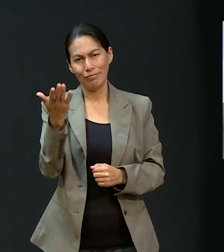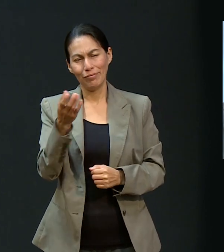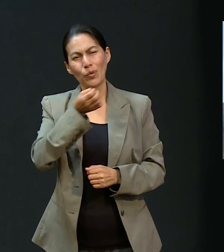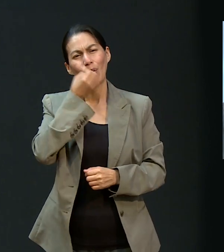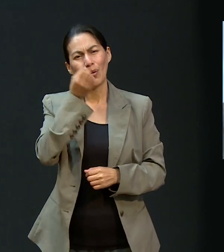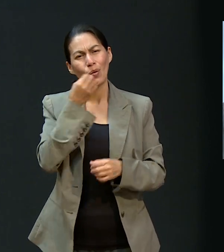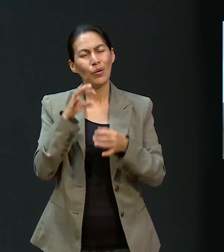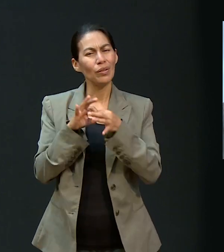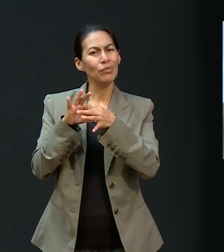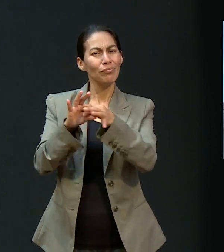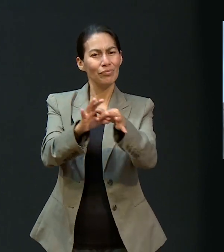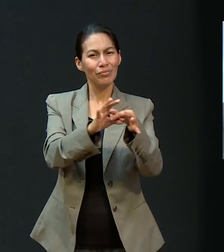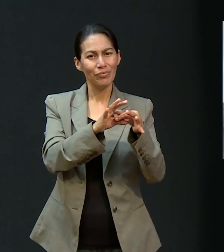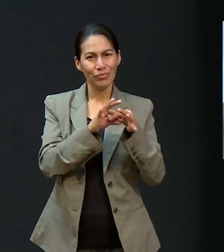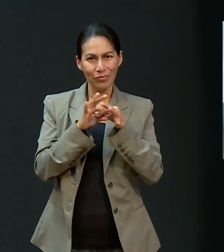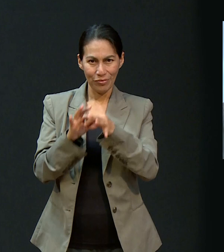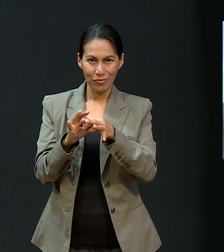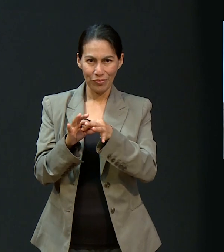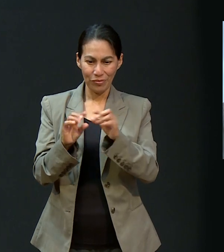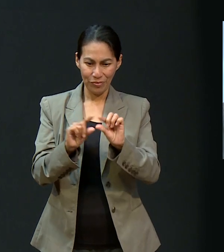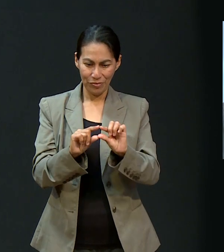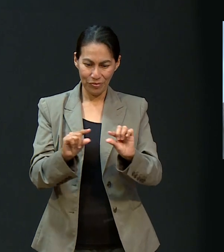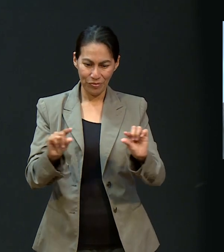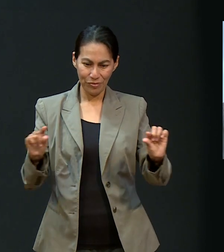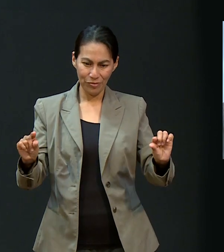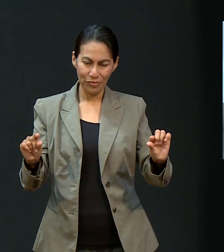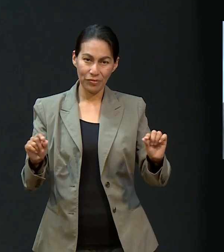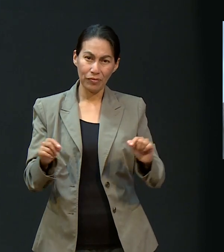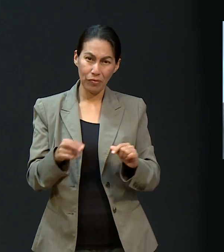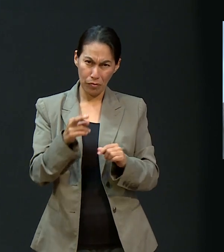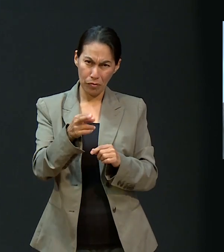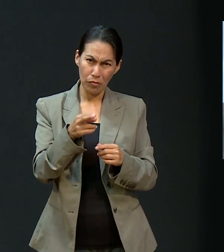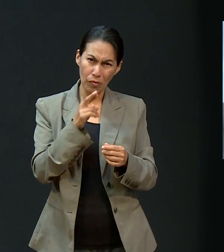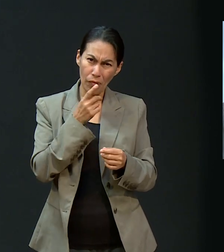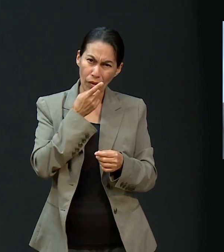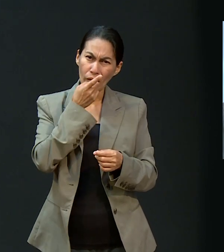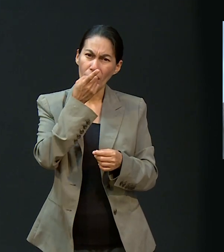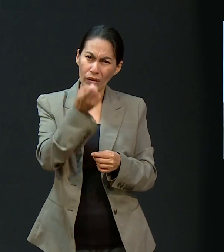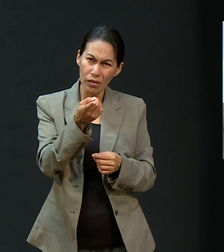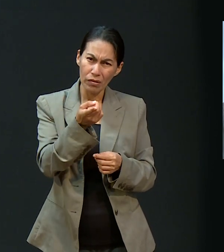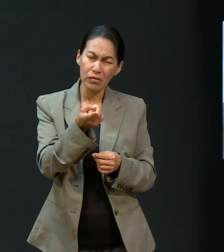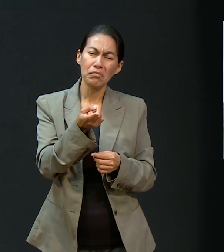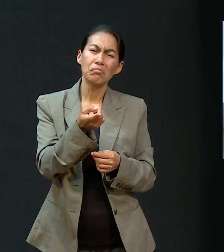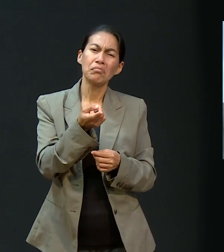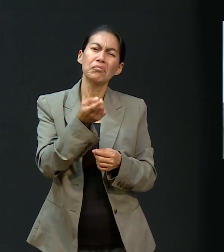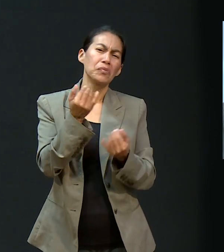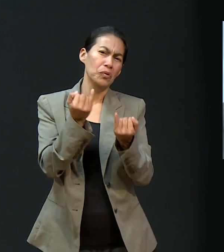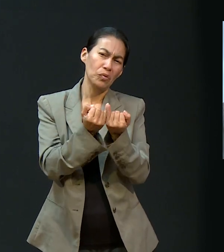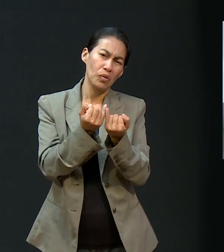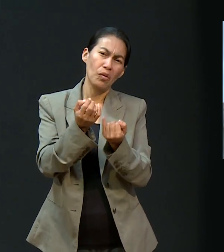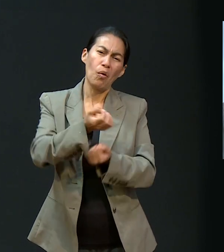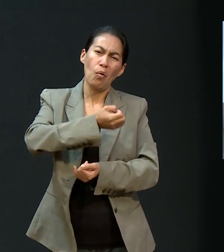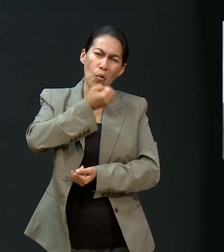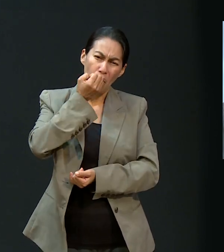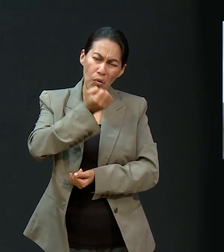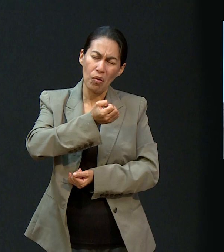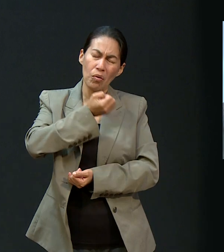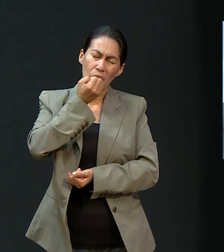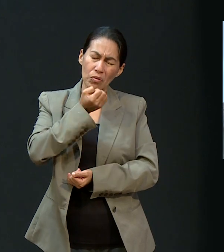oraciones. Únete a nosotros orando por ellas. No solamente recibiendo las oraciones, sino dando,